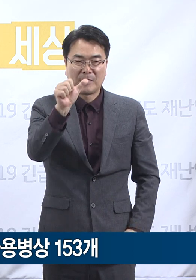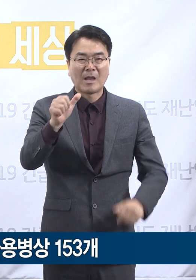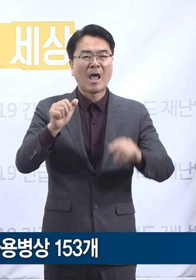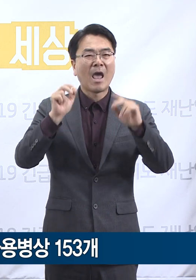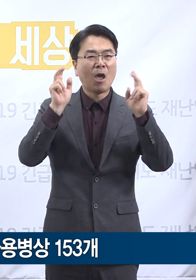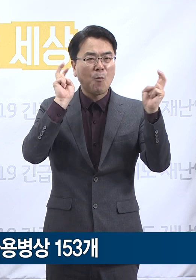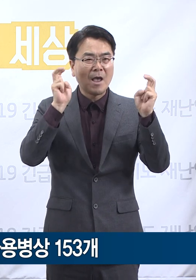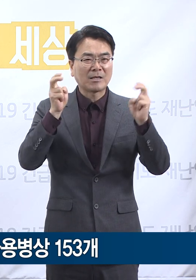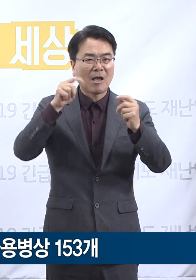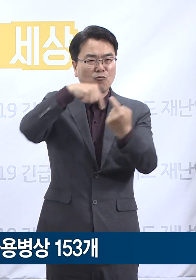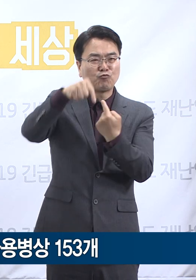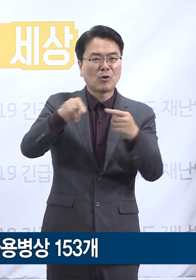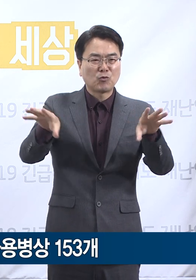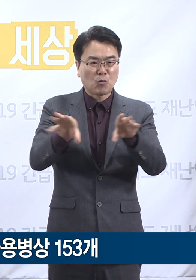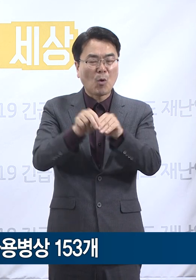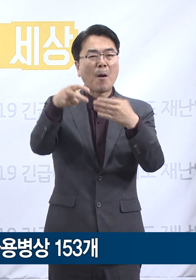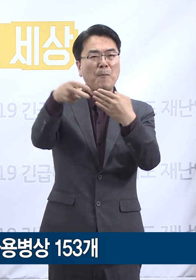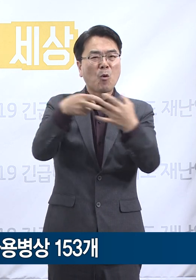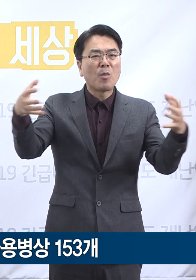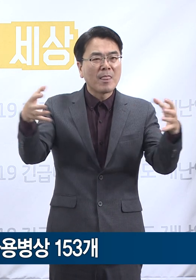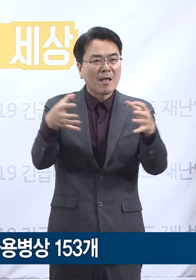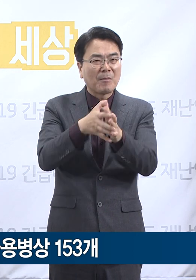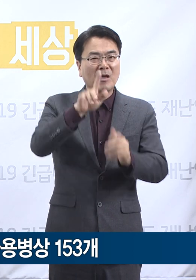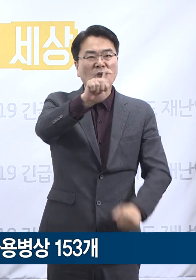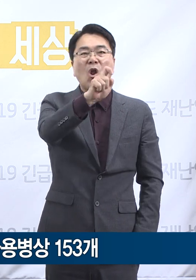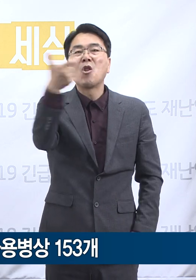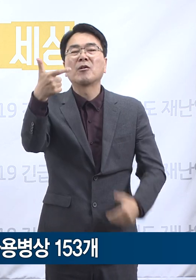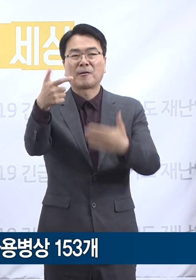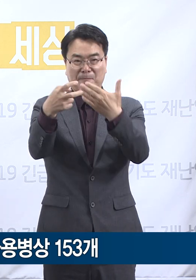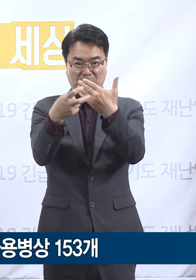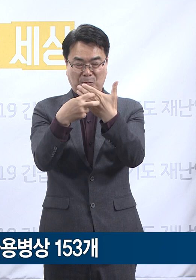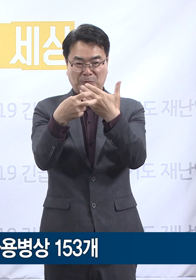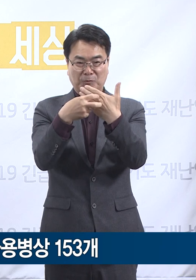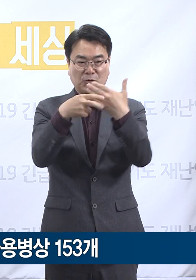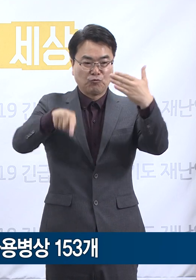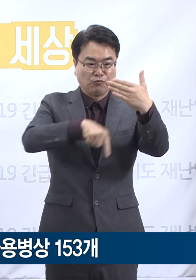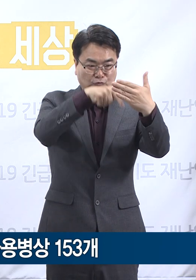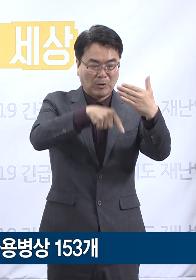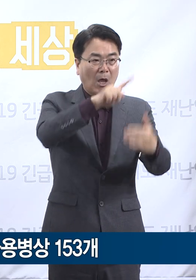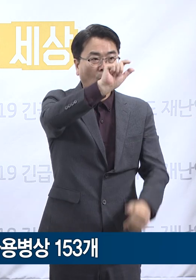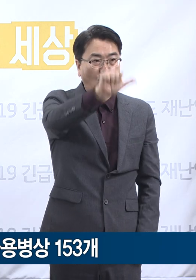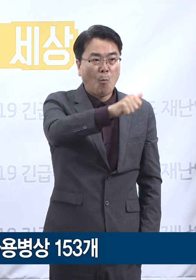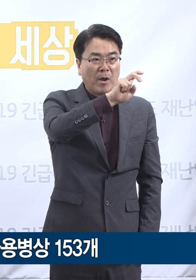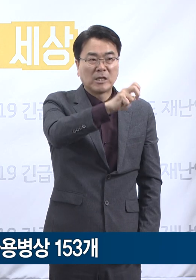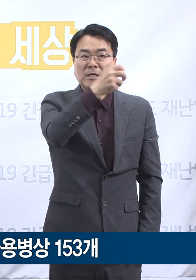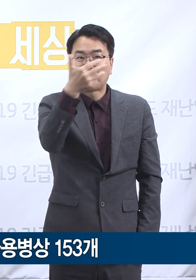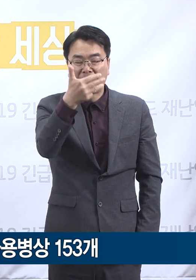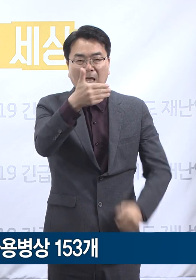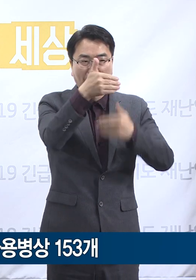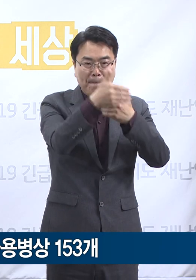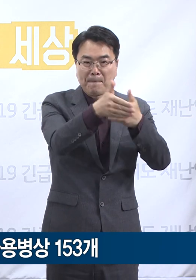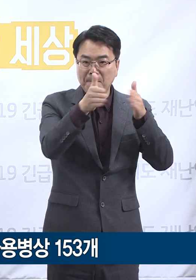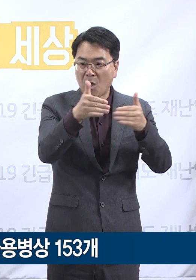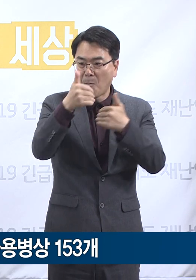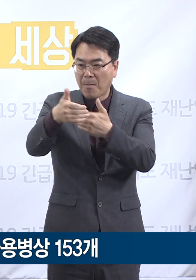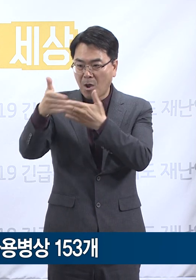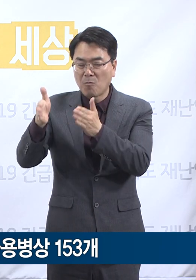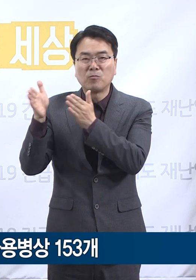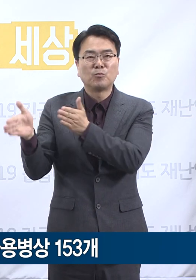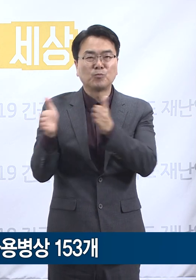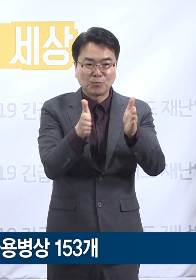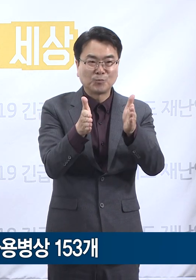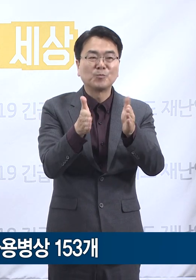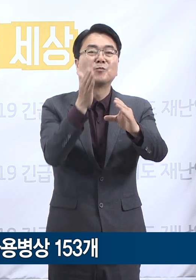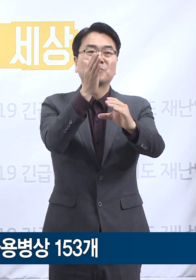종합병원 8곳의 협력으로 총 16개 병원에 528개의 확진자 치료병상을 확보하고 있으며